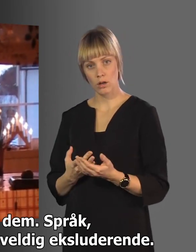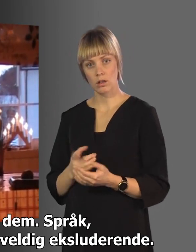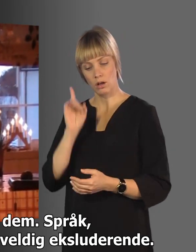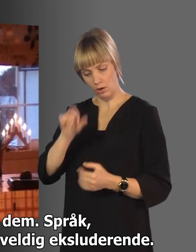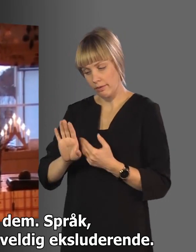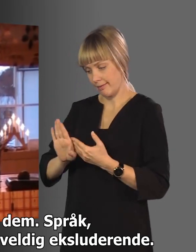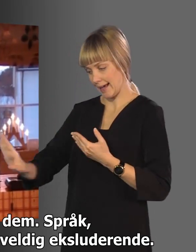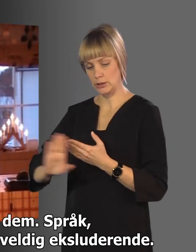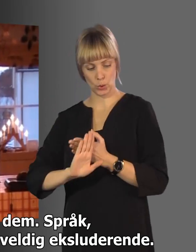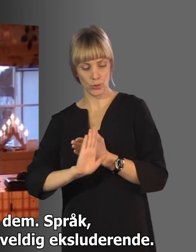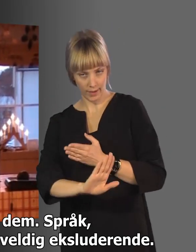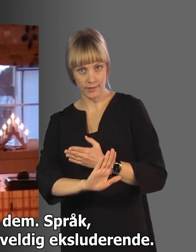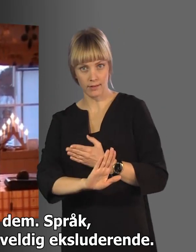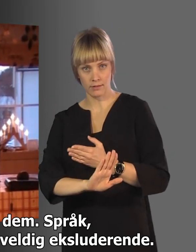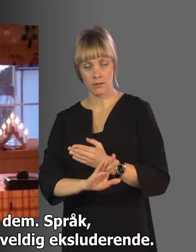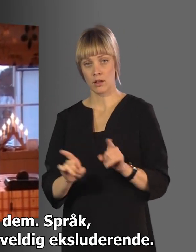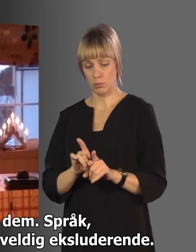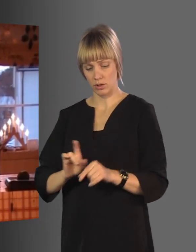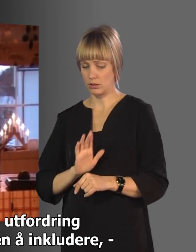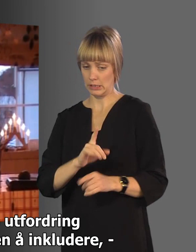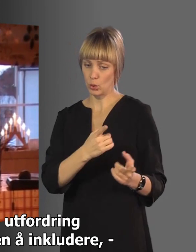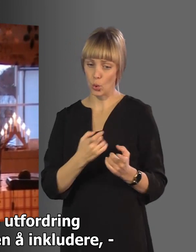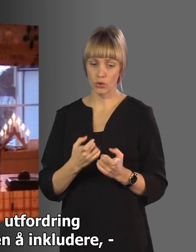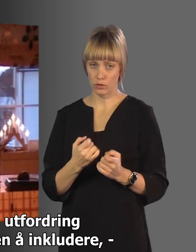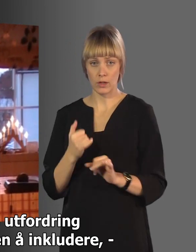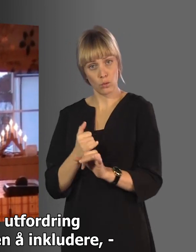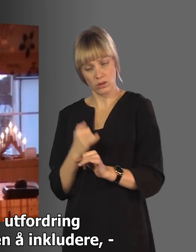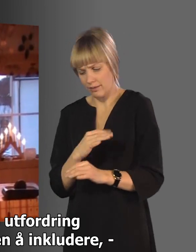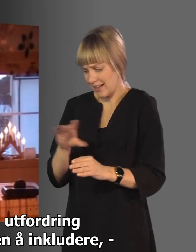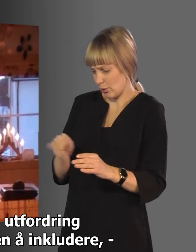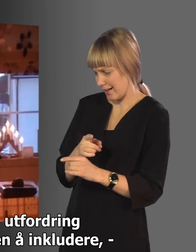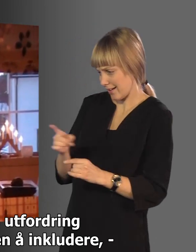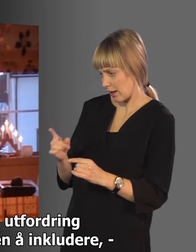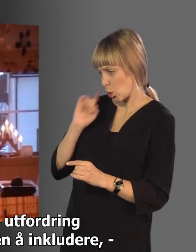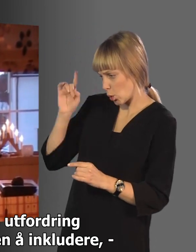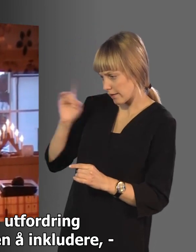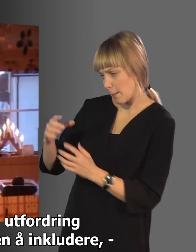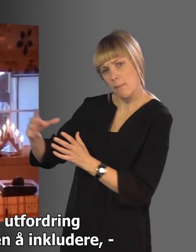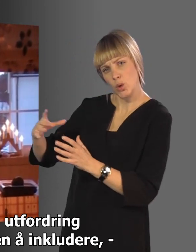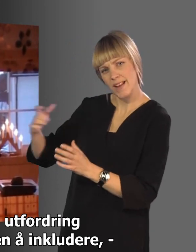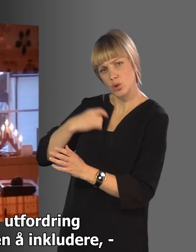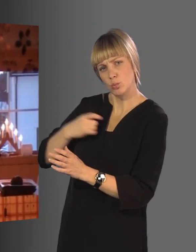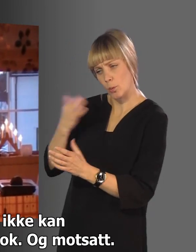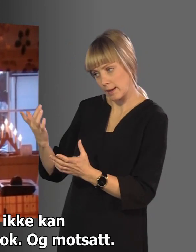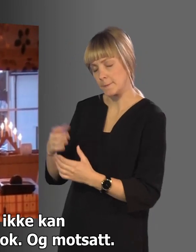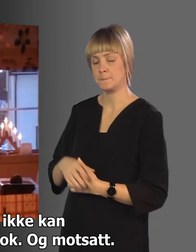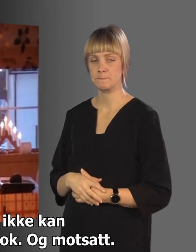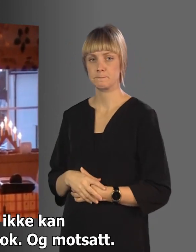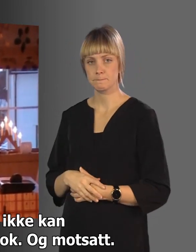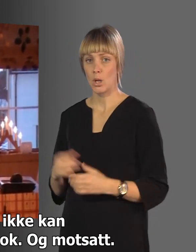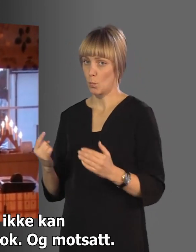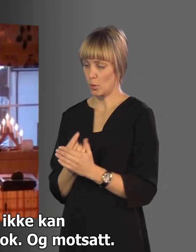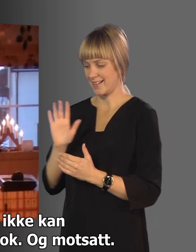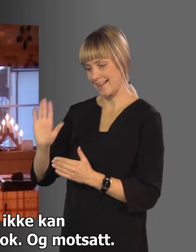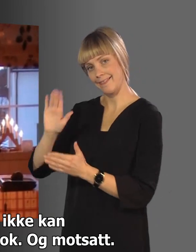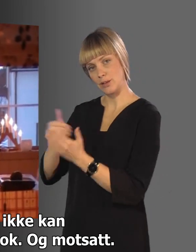Og språk, begge veier, kan jo være veldig ekskluderende, så det er jo en utfordring også for minoriteten å inkludere selv om du